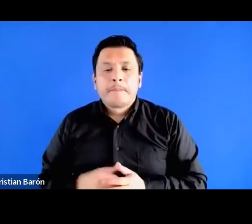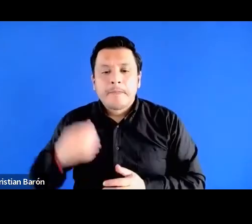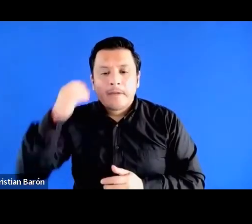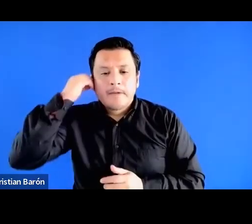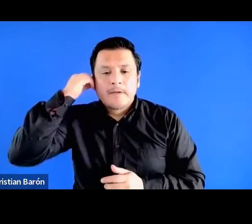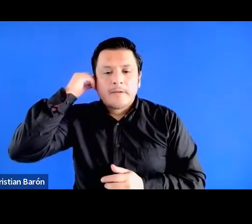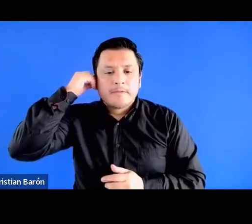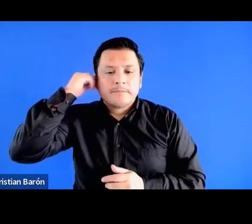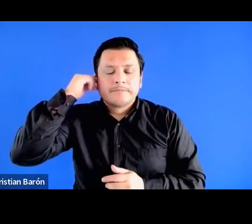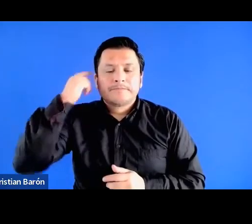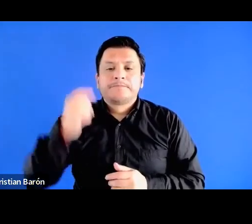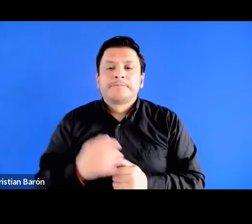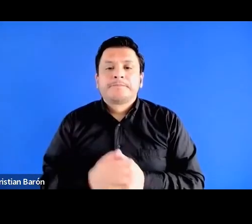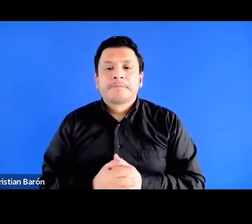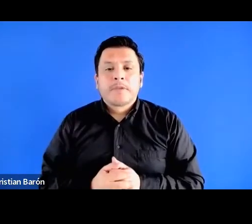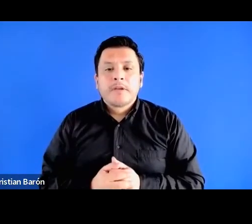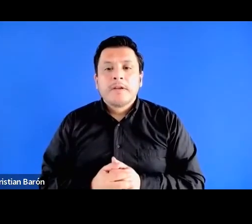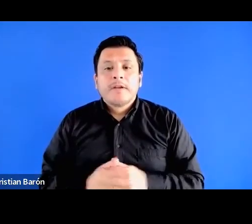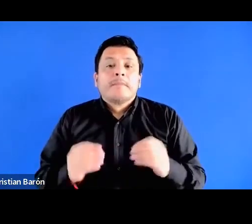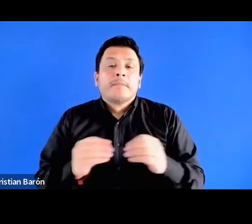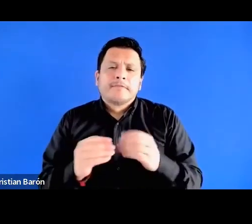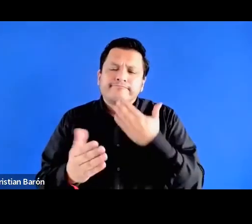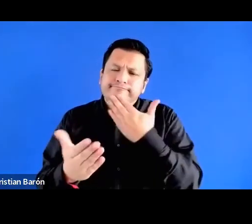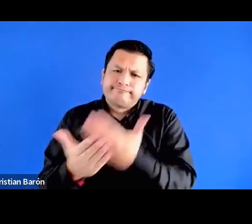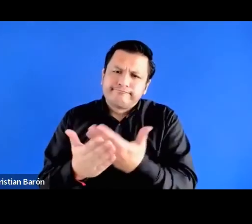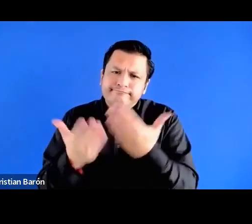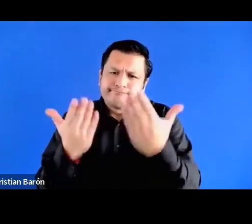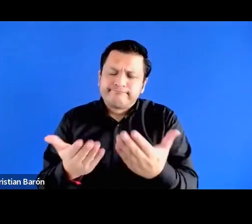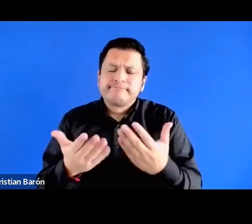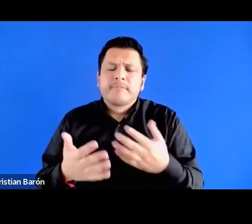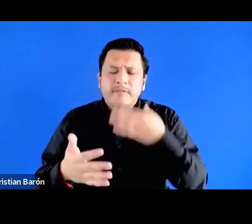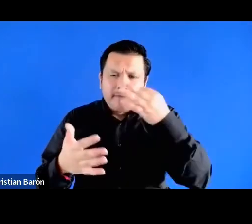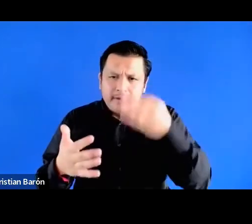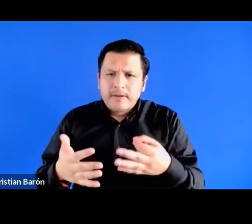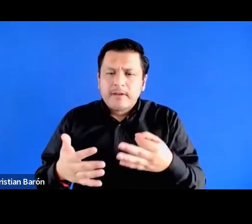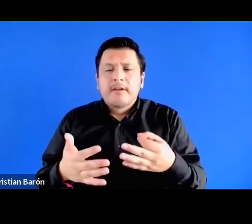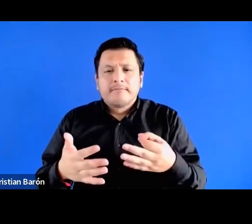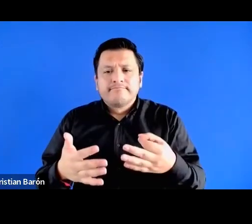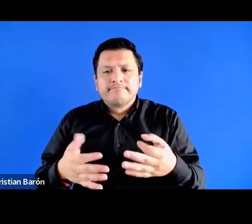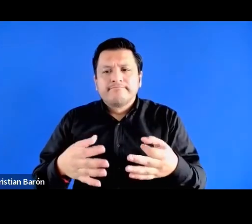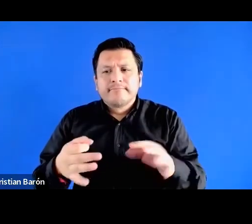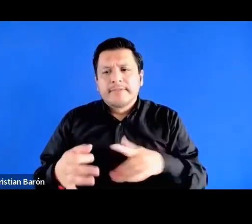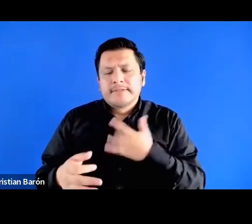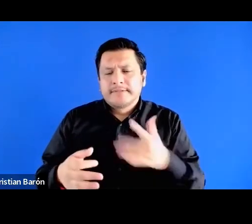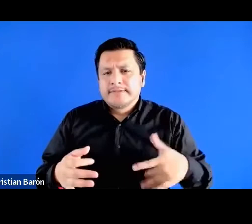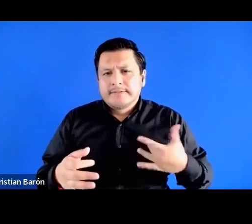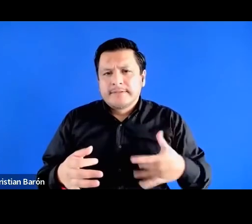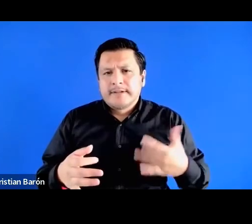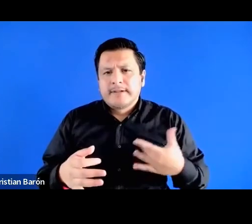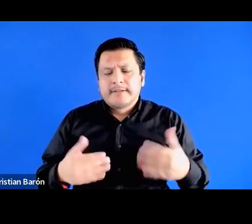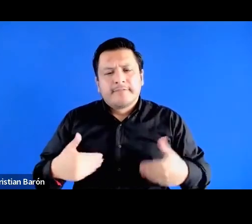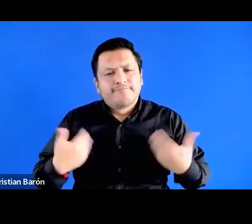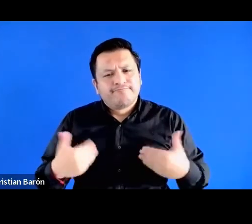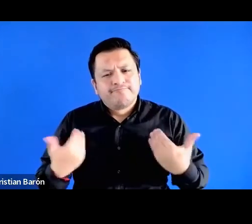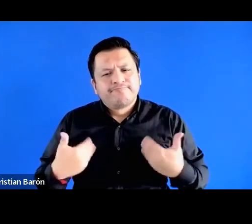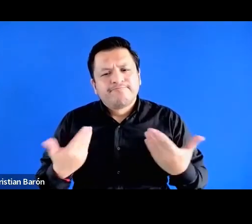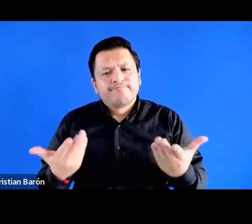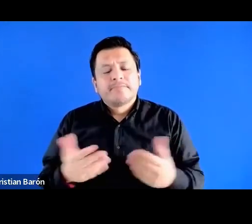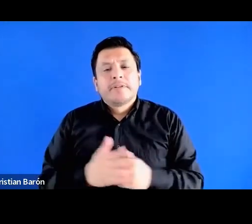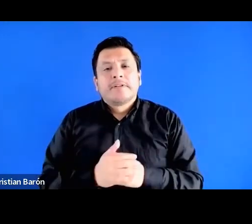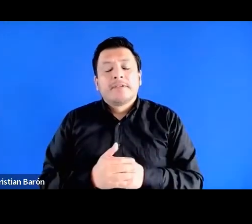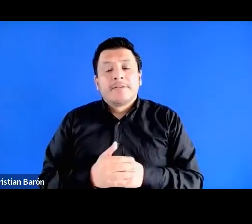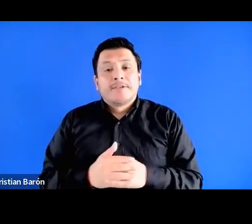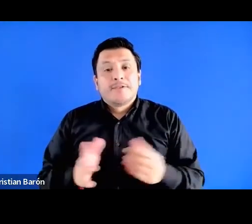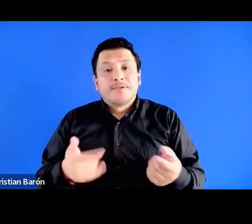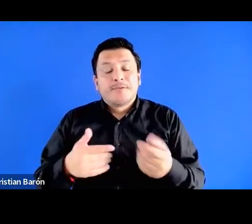no quiero dejar de agradecer y me siento tan, me siento muy contenta, creo que fue lo